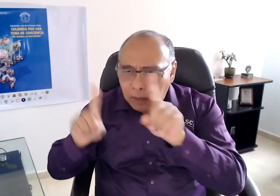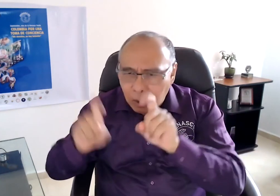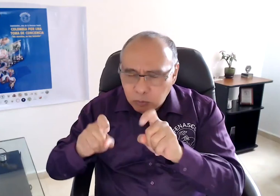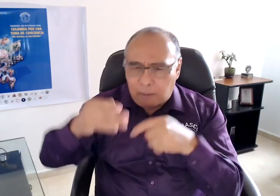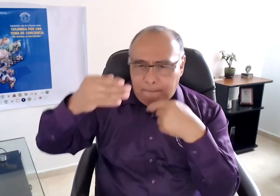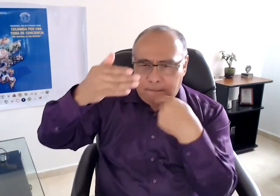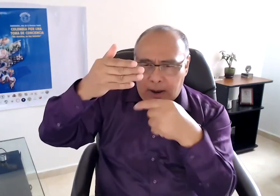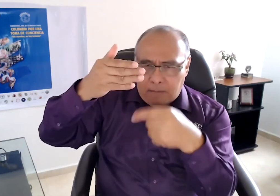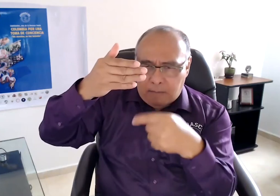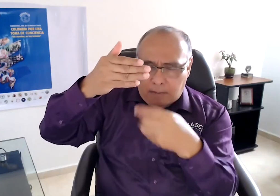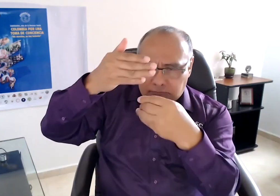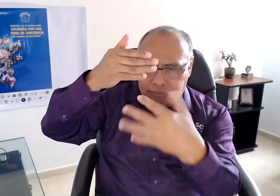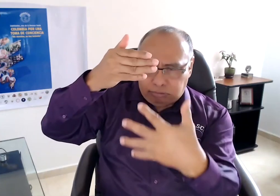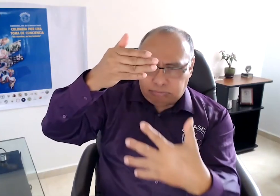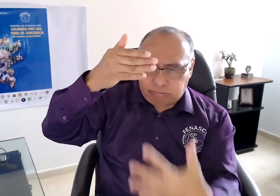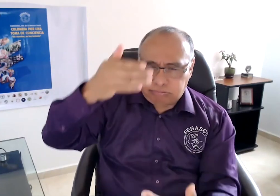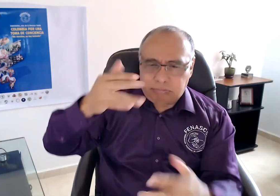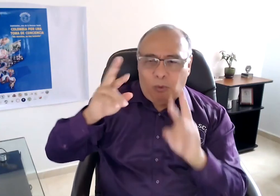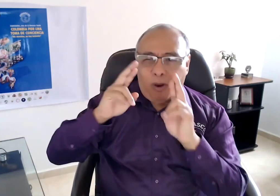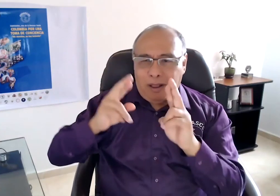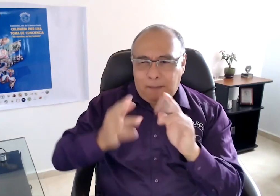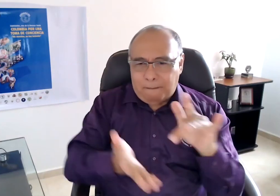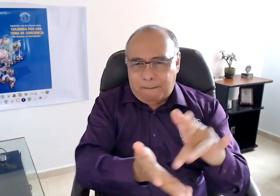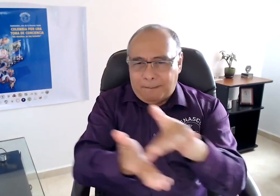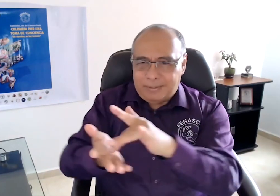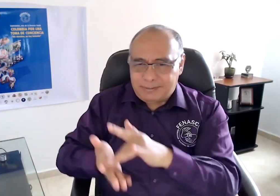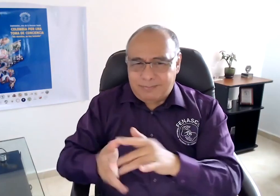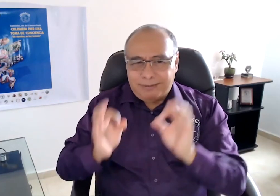duda, pregunta o inquietud, nos las pueden hacer en los comentarios.